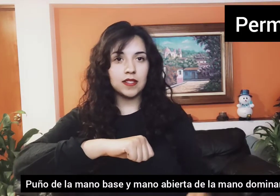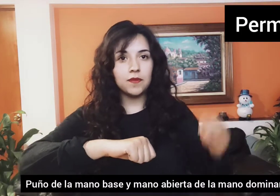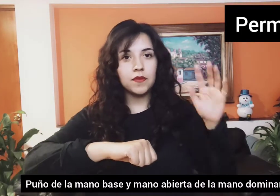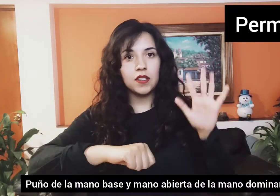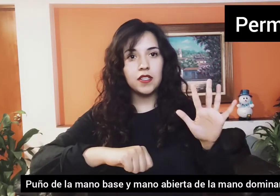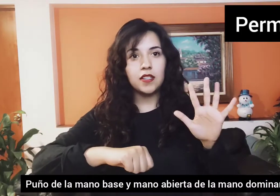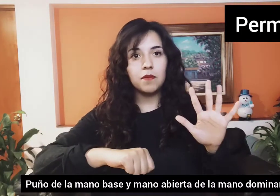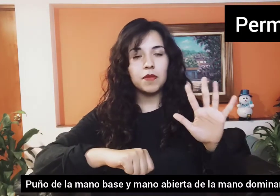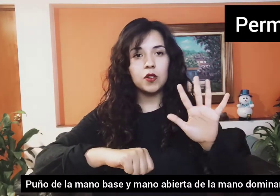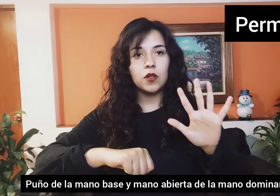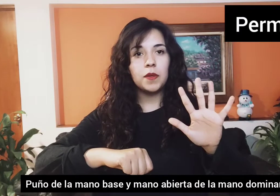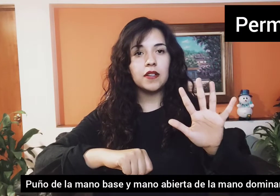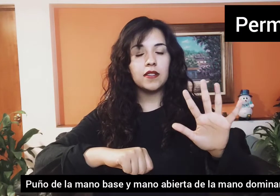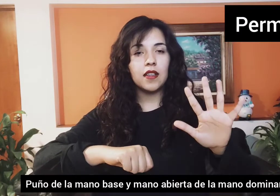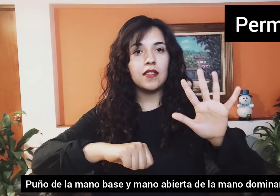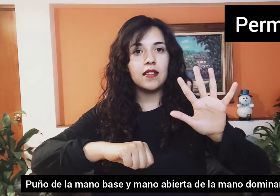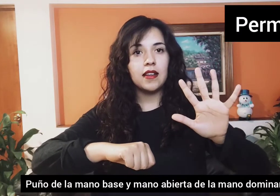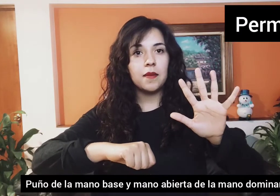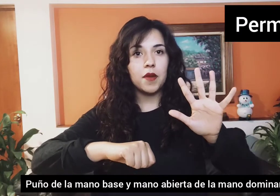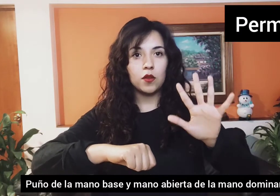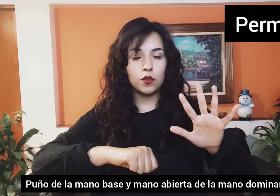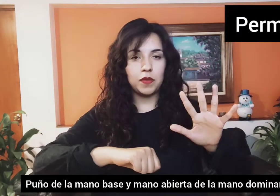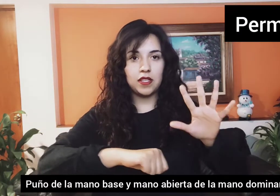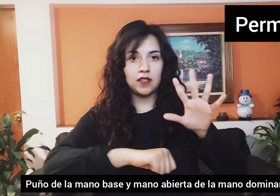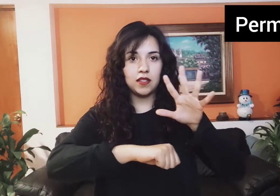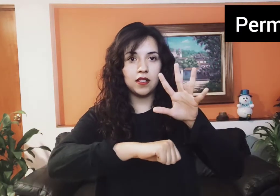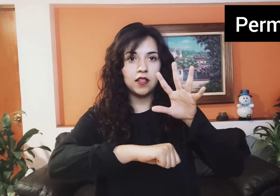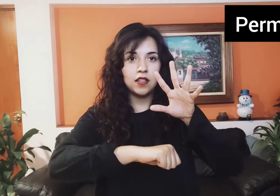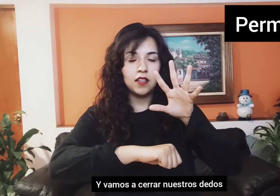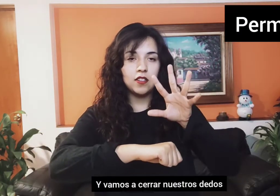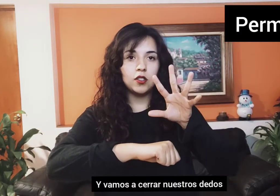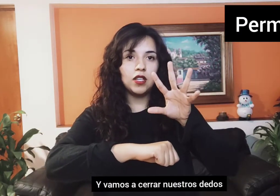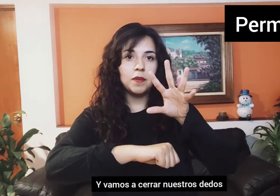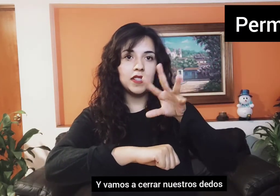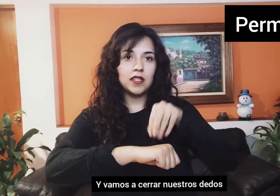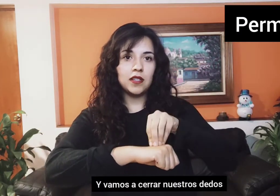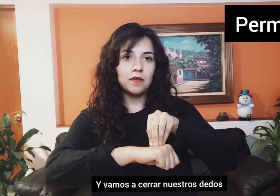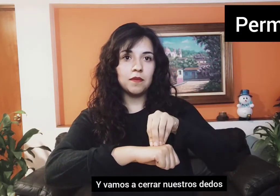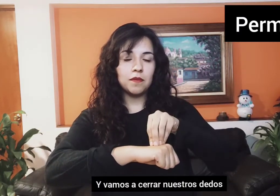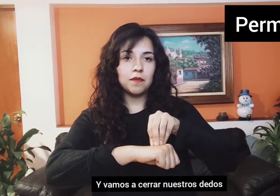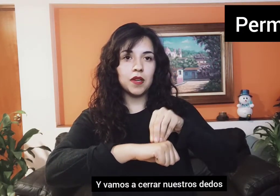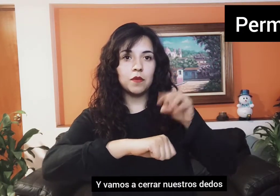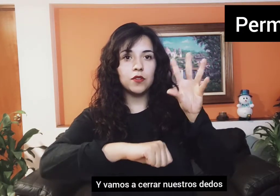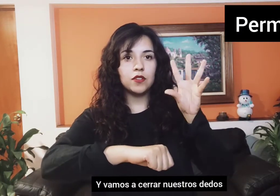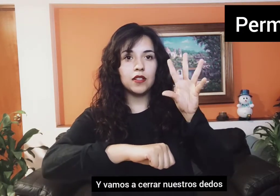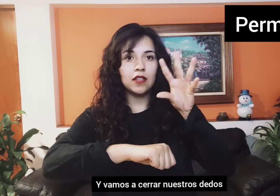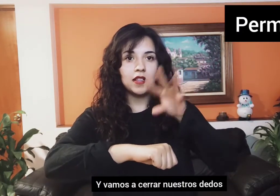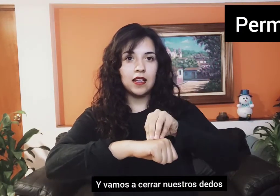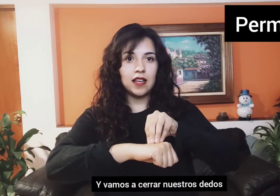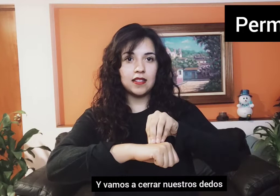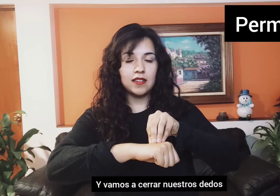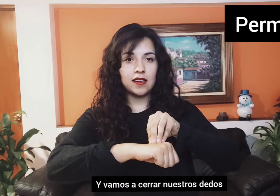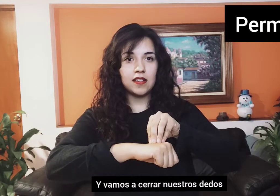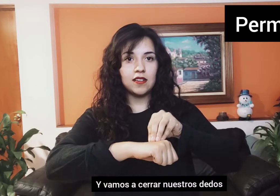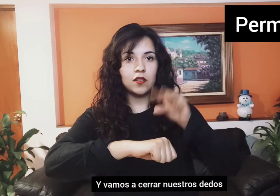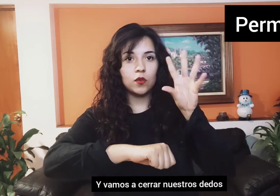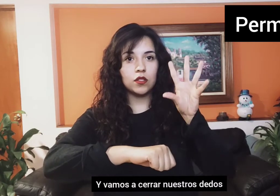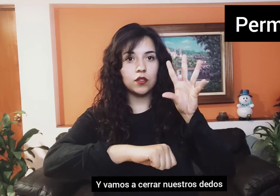y mano abierta de la mano abierta dominante. Y solamente vamos a cerrar nuestros